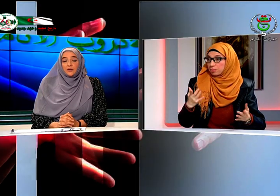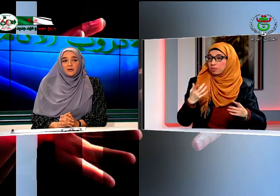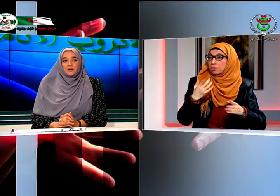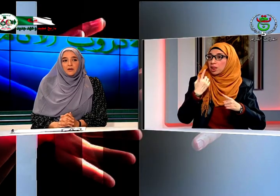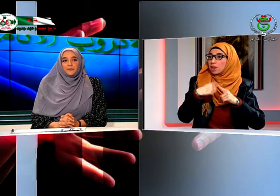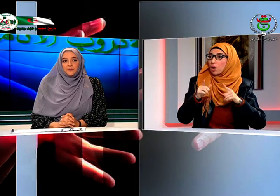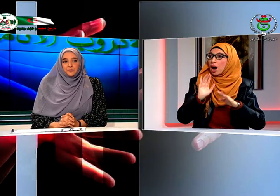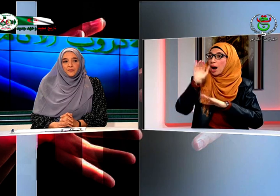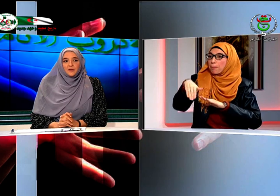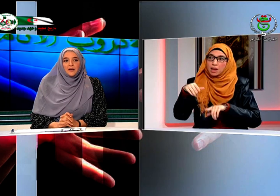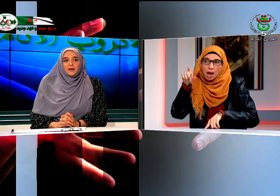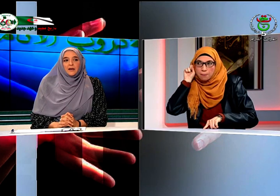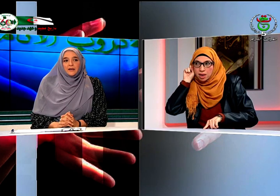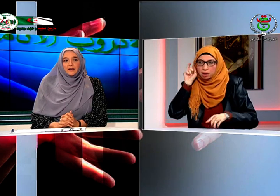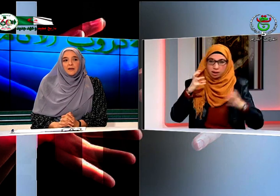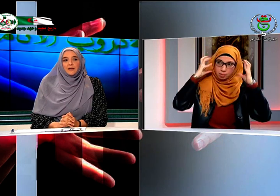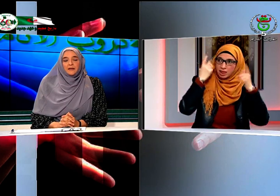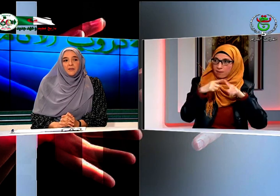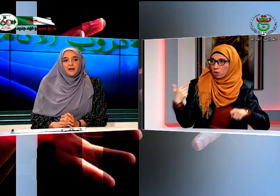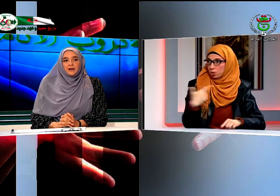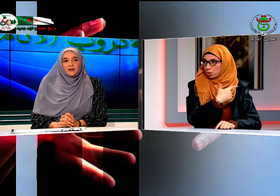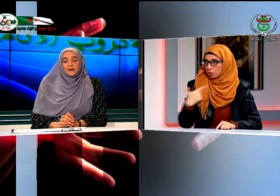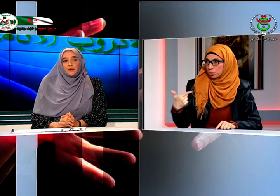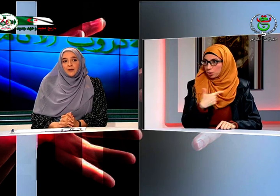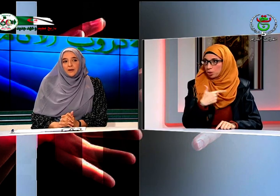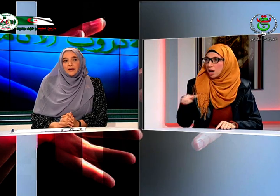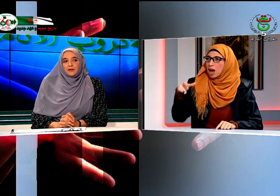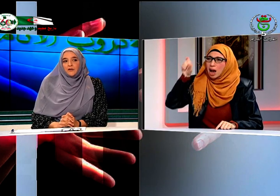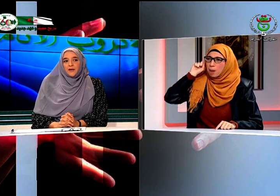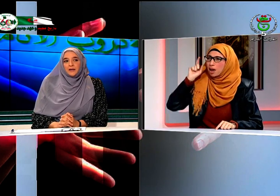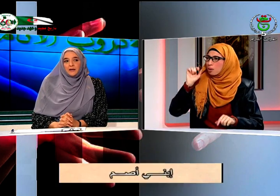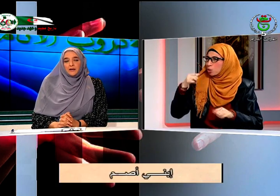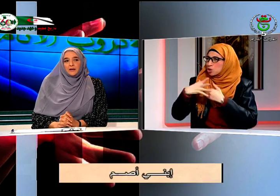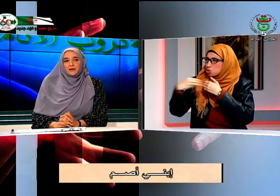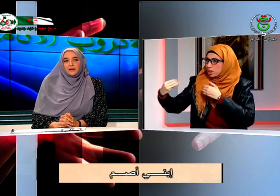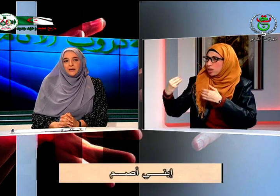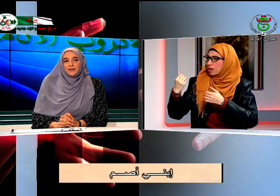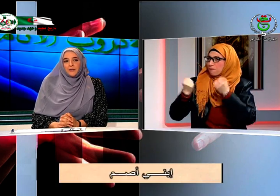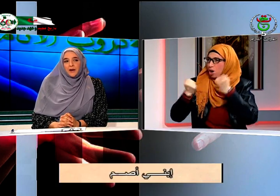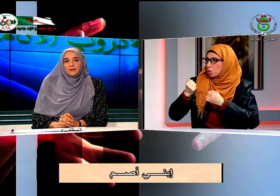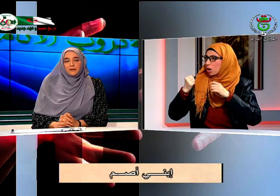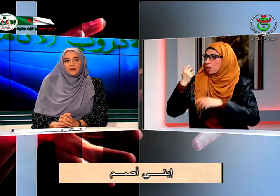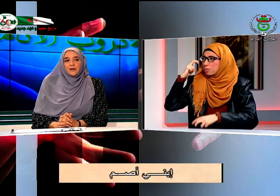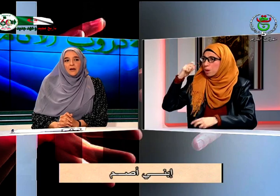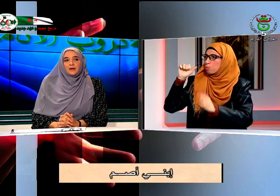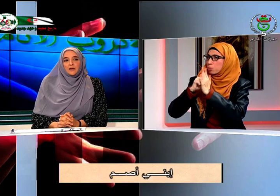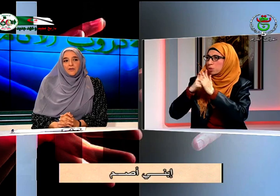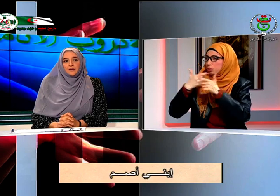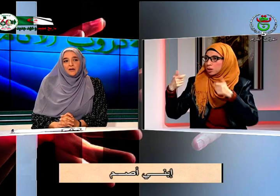لكن عندما هناك اختلاف بين يعني السماعات التي الفردية